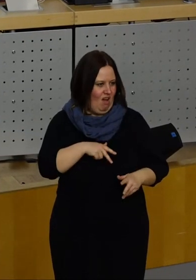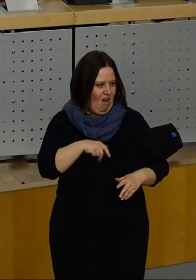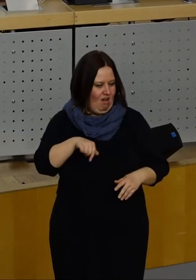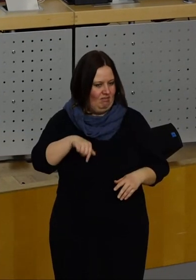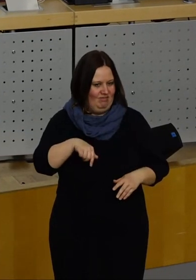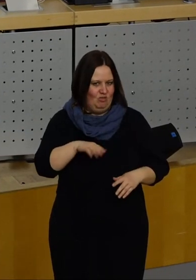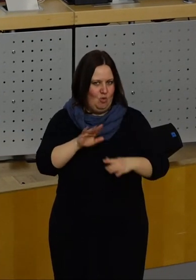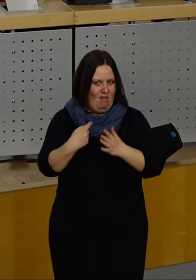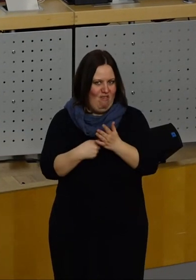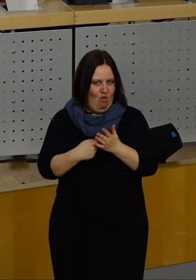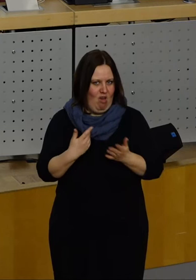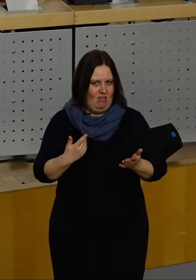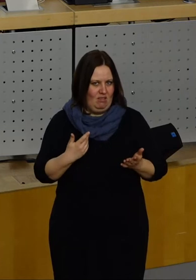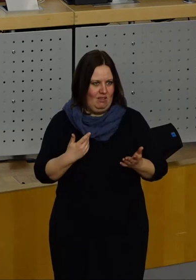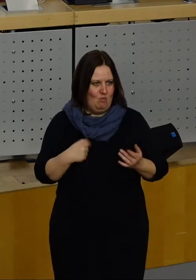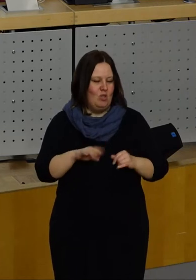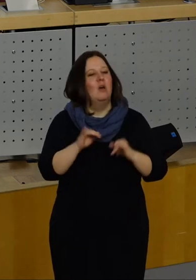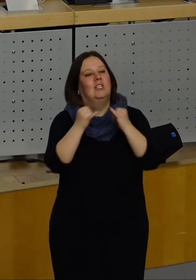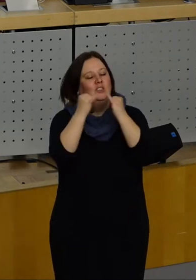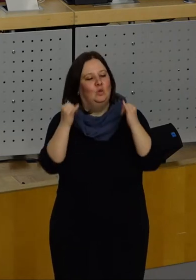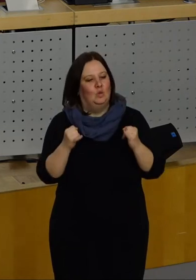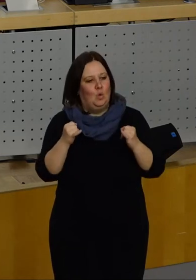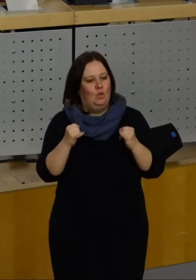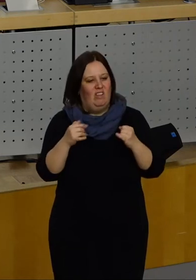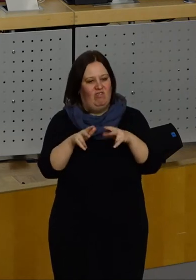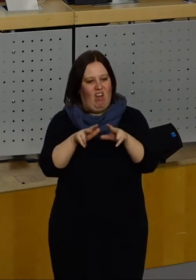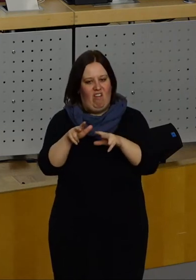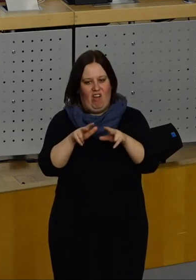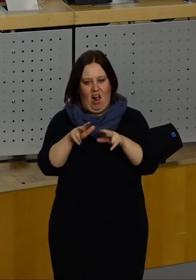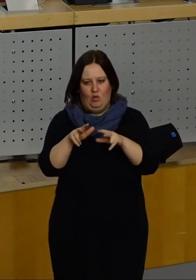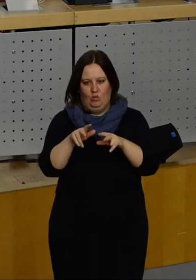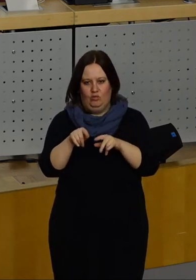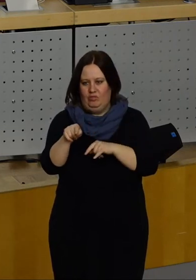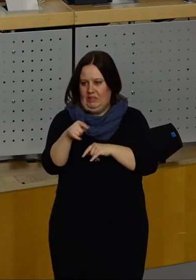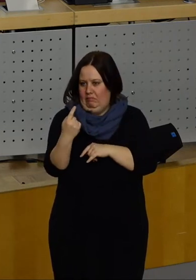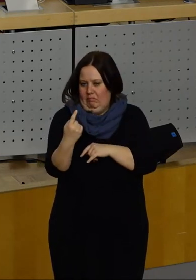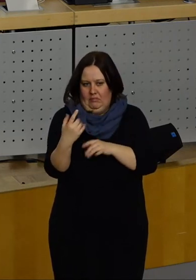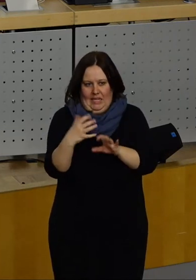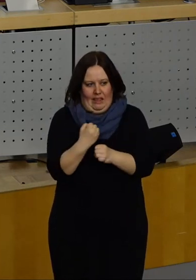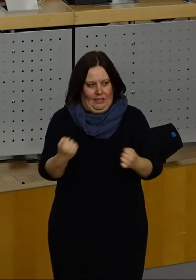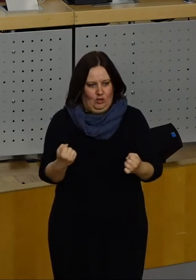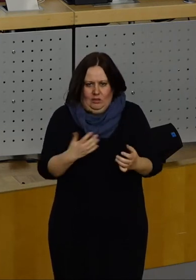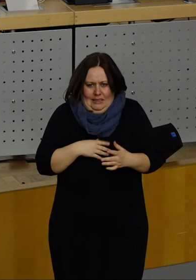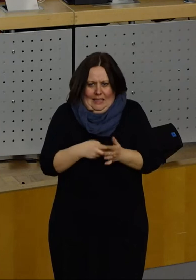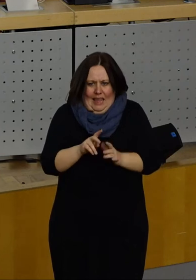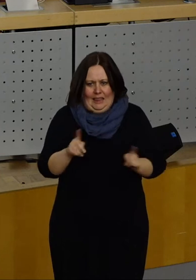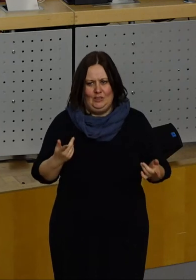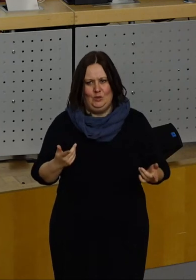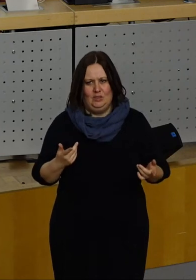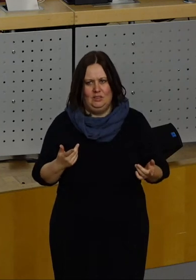dessen führt, nämlich der Institution, wenn man so will, Verwaltung. Und das kann die Verwaltung schlicht nicht leisten. Das geht gar nicht.